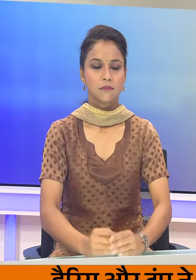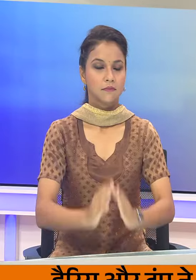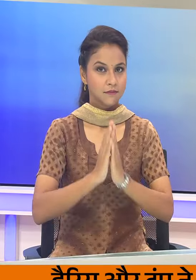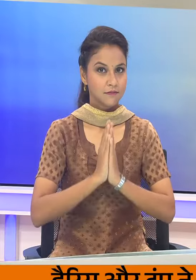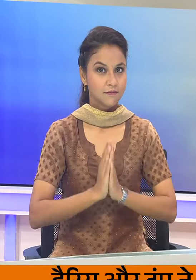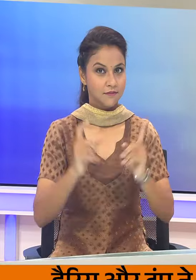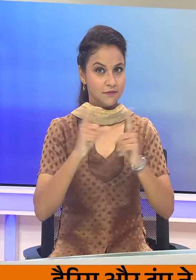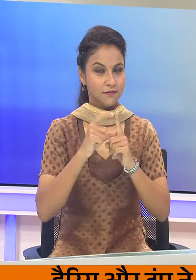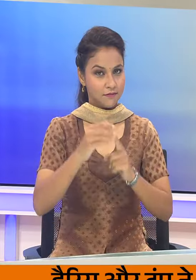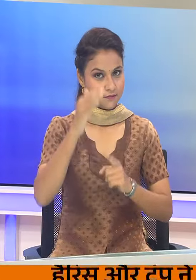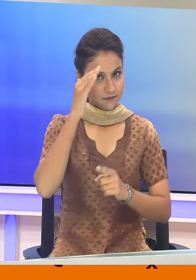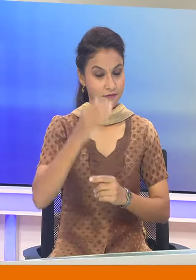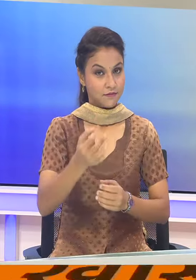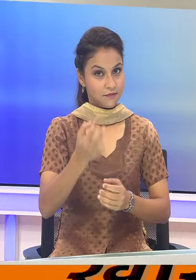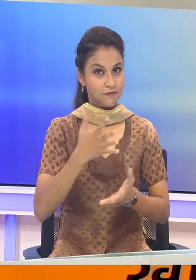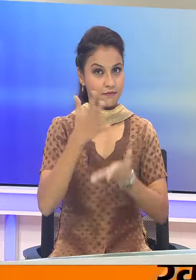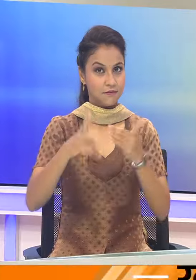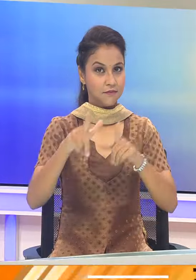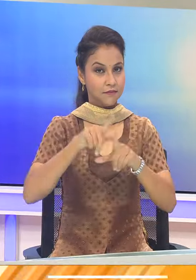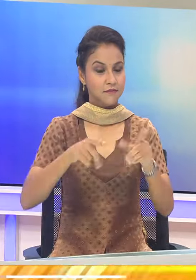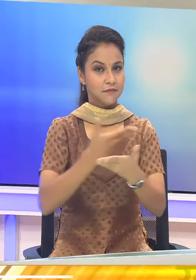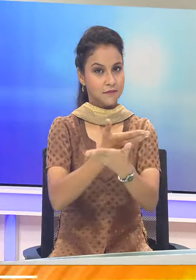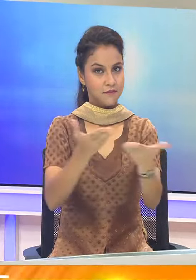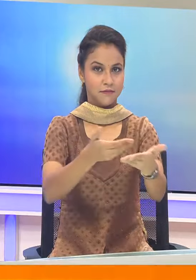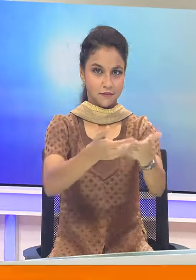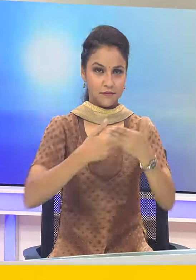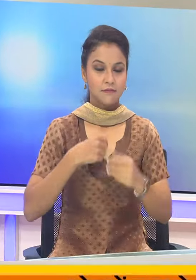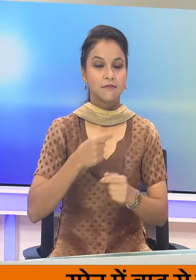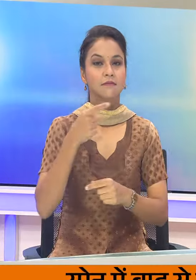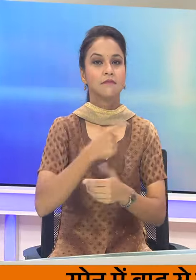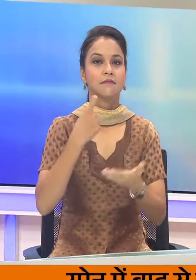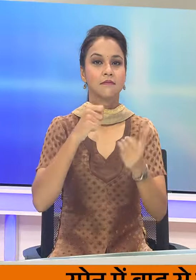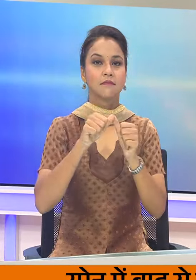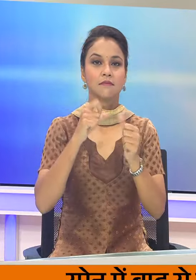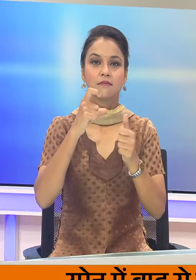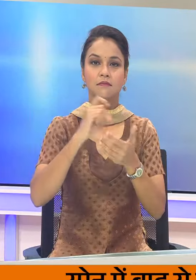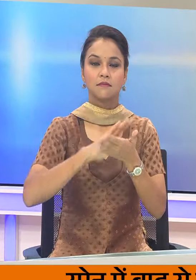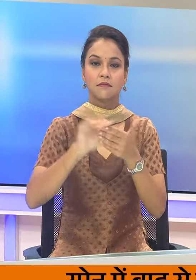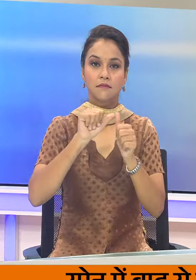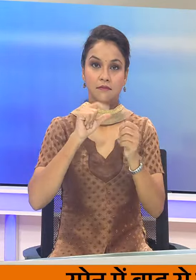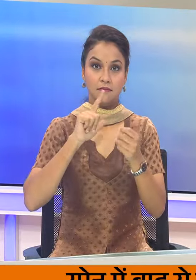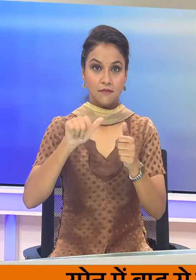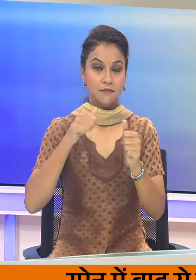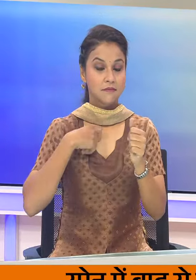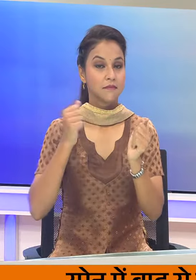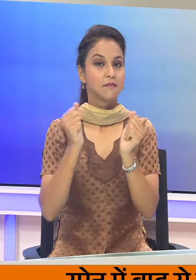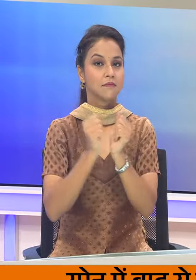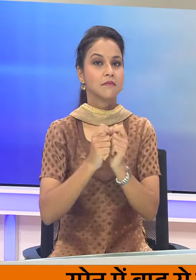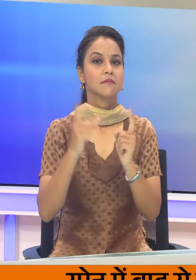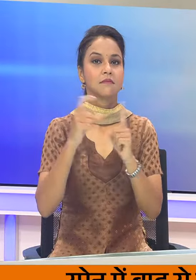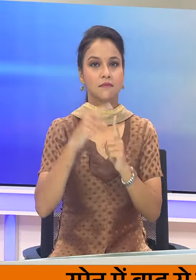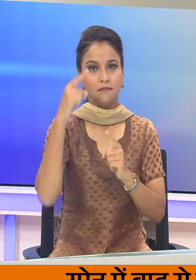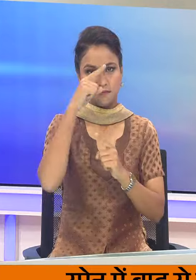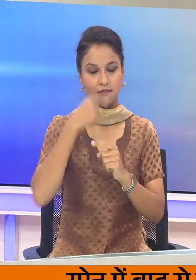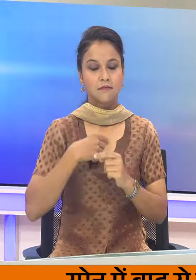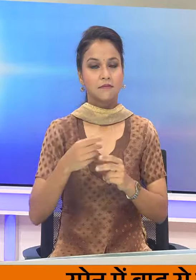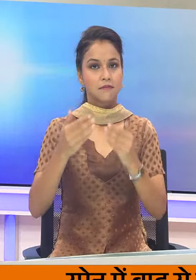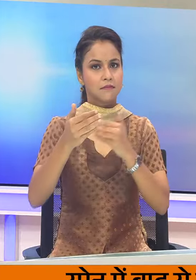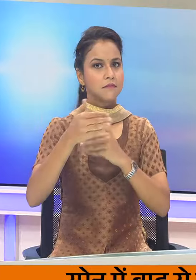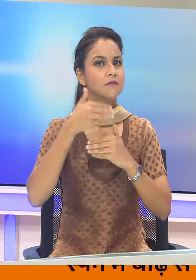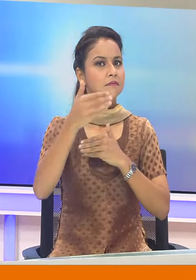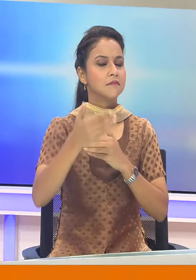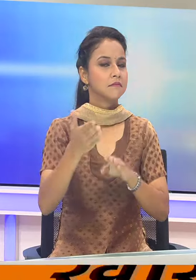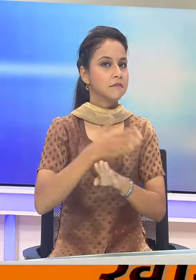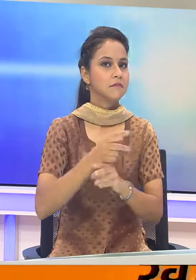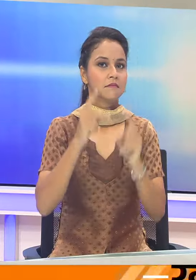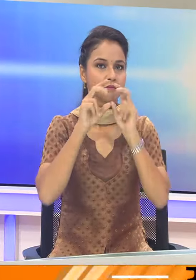नमस्काँ डीडी नियूस के स्विशेश समाथ सैप्रसार नम्याप सभी का स्वागत है मैं हूँ आंचल गुलाटी गुम्बर और मेरे साथ है मेरी सहयोगी दिपाली आगे बढ़ने से पहले